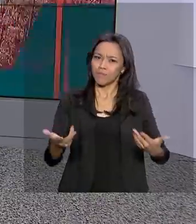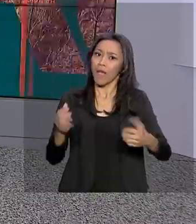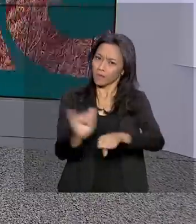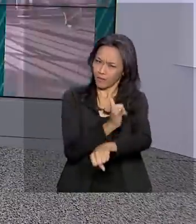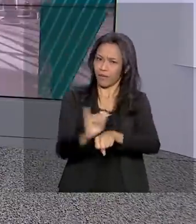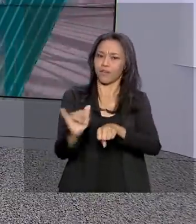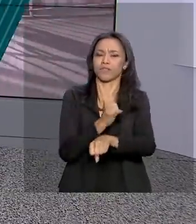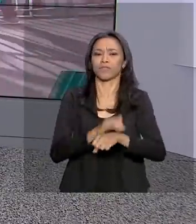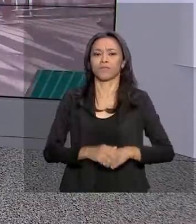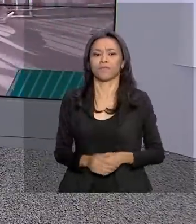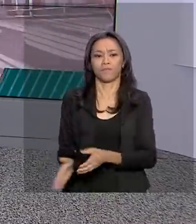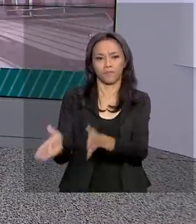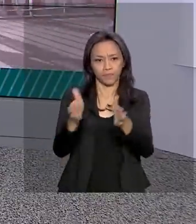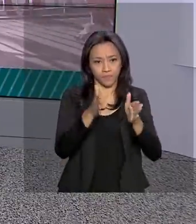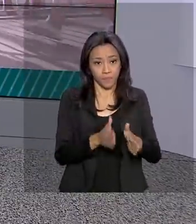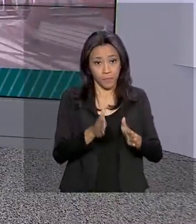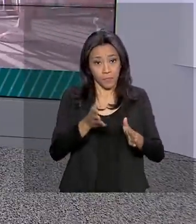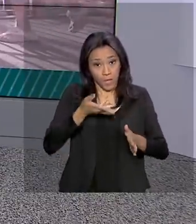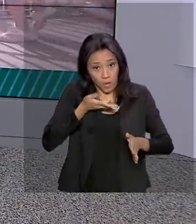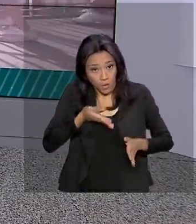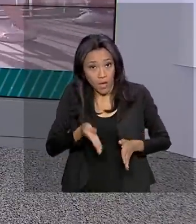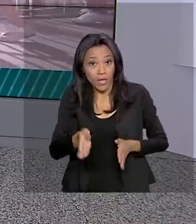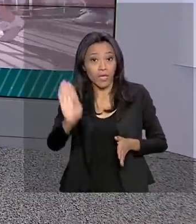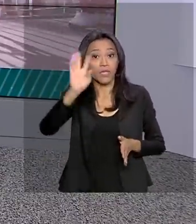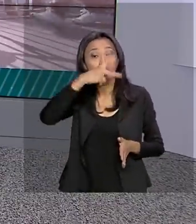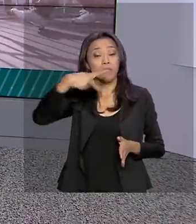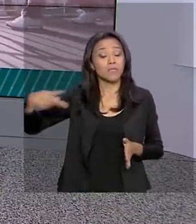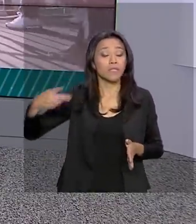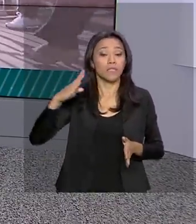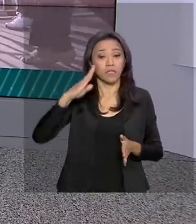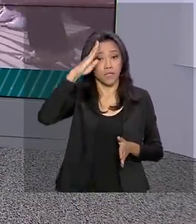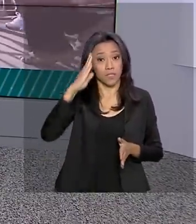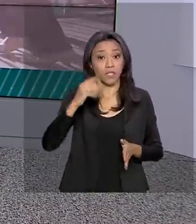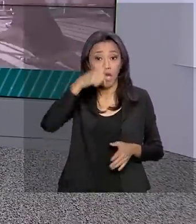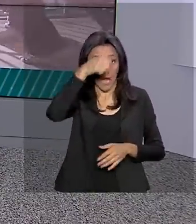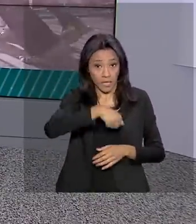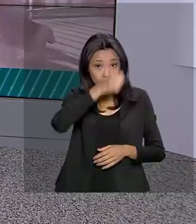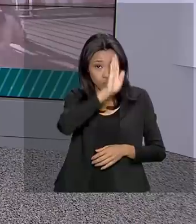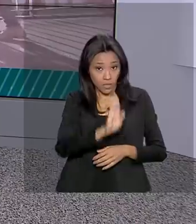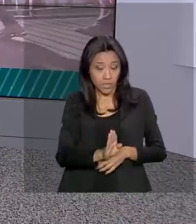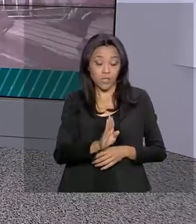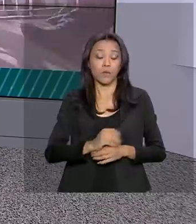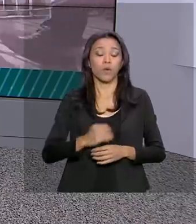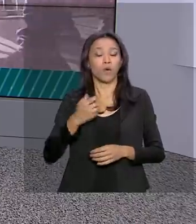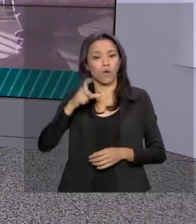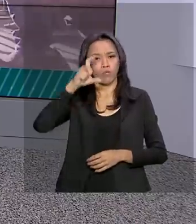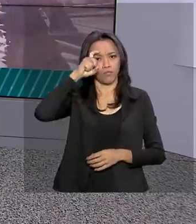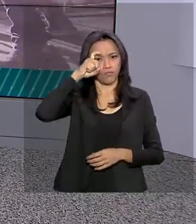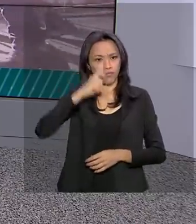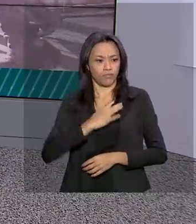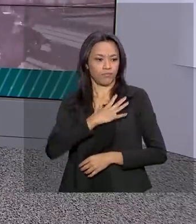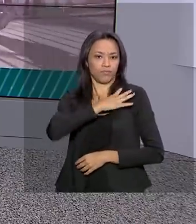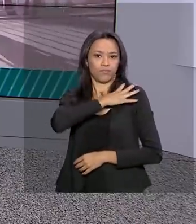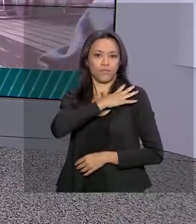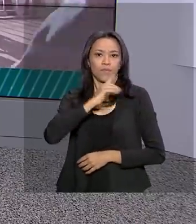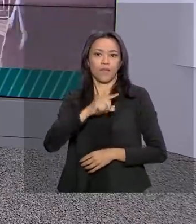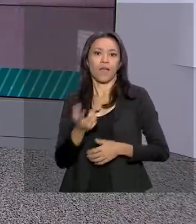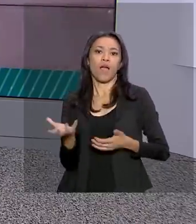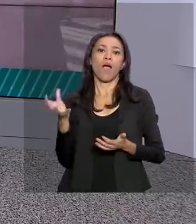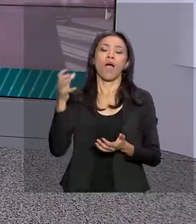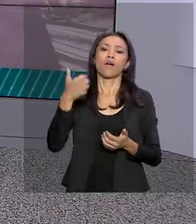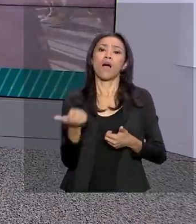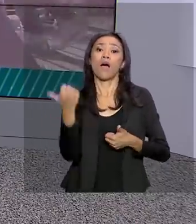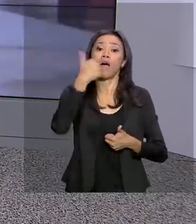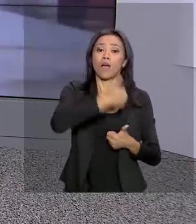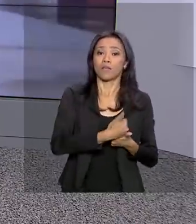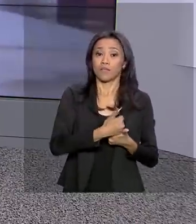Olha, e com a saída do presidente a Nova Iorque, aqui no Brasil, Hamilton Mourão assume a presidência da República. Quem tem as informações